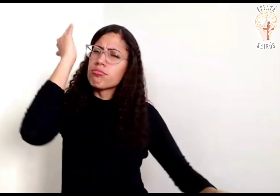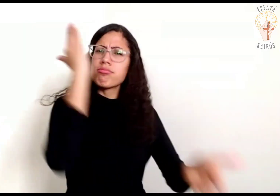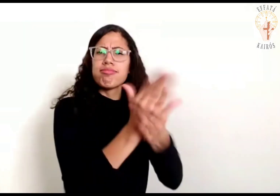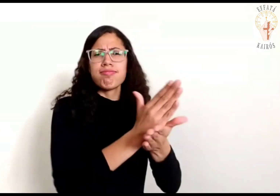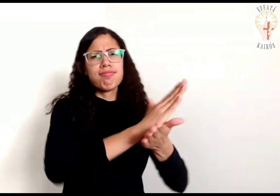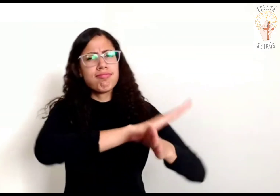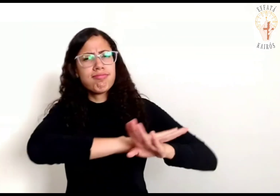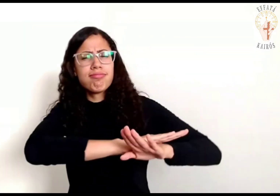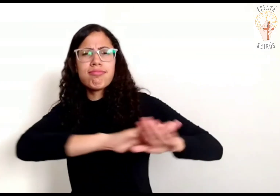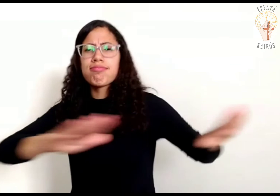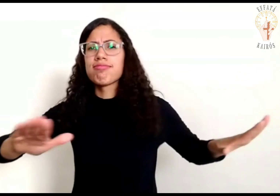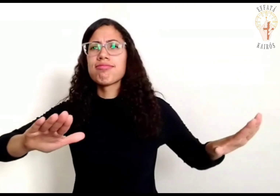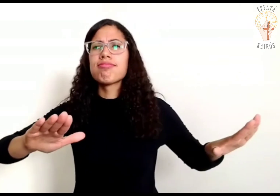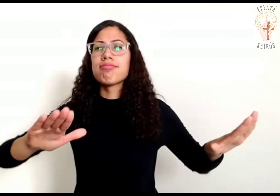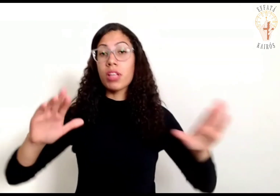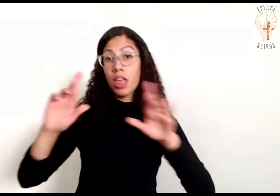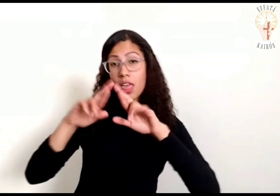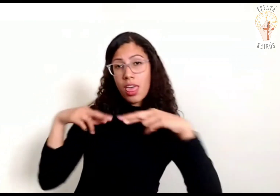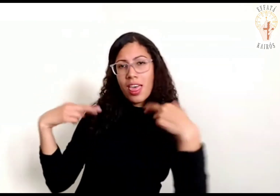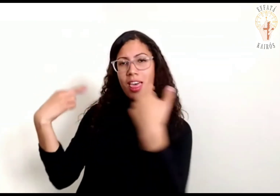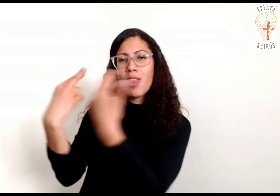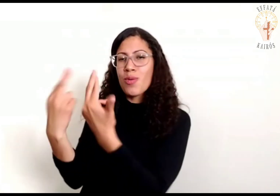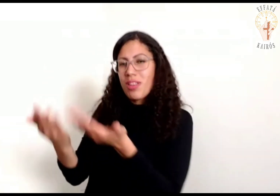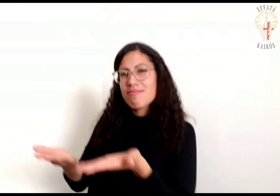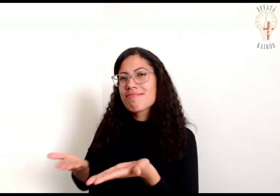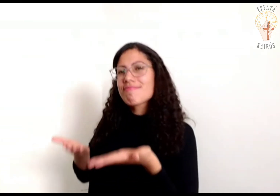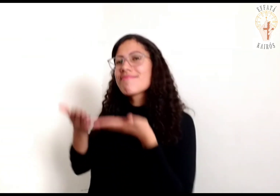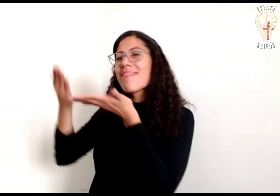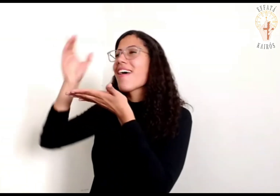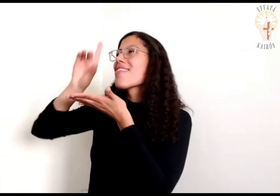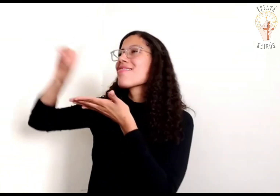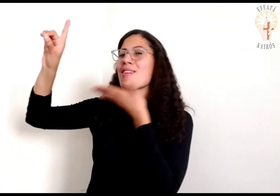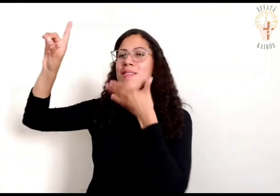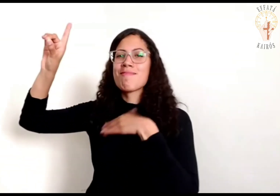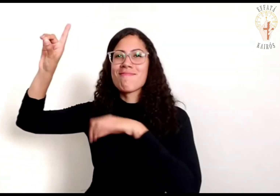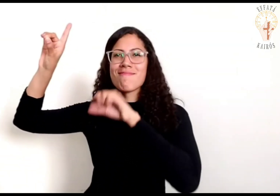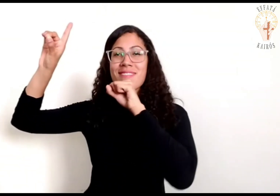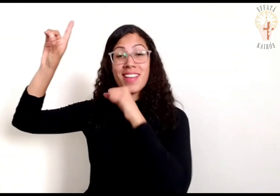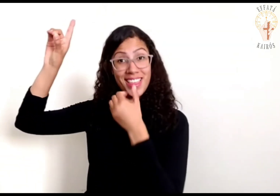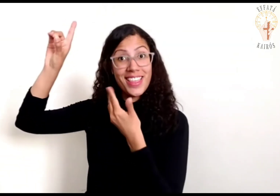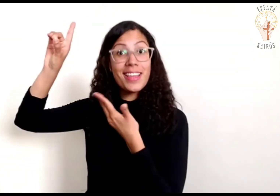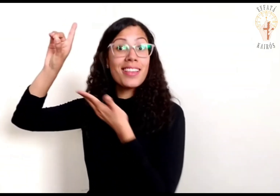Depois de destruir todo o principado E todo o poder e força